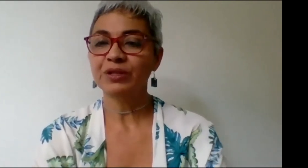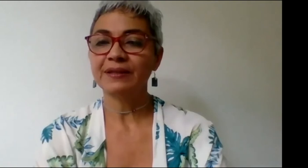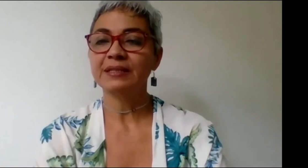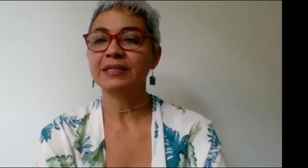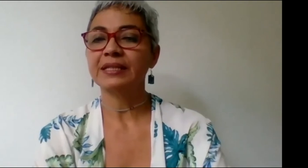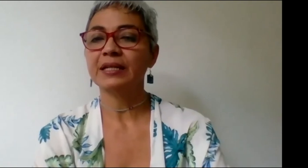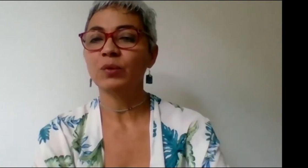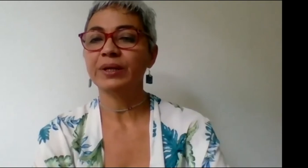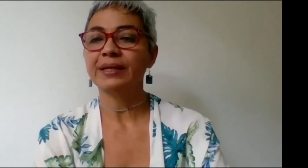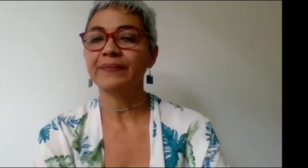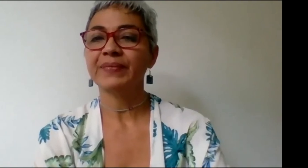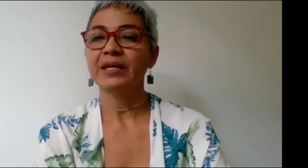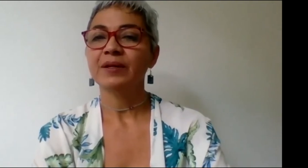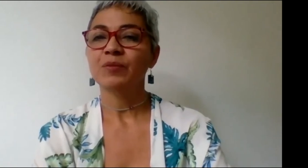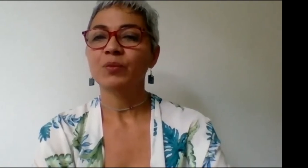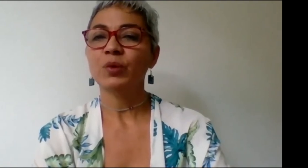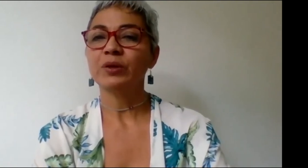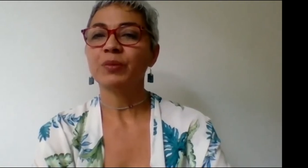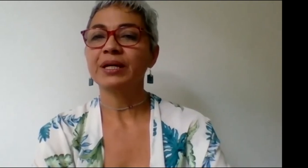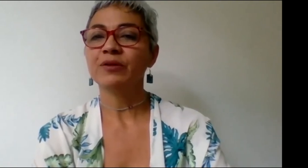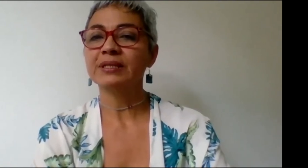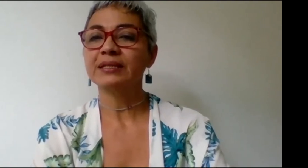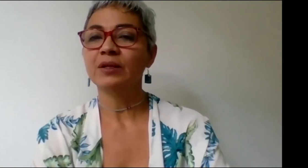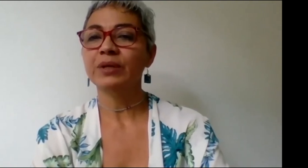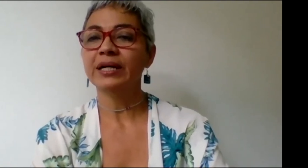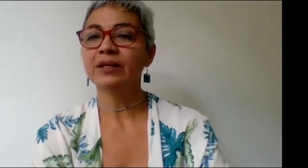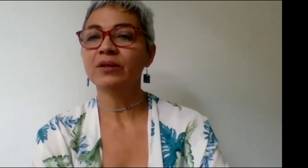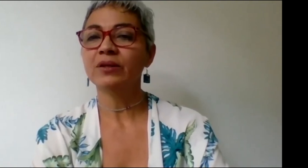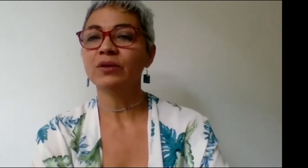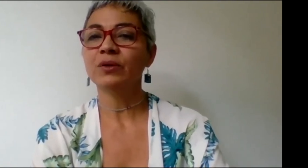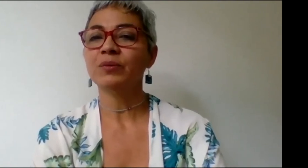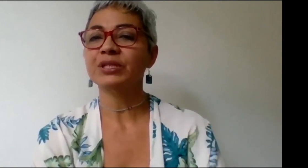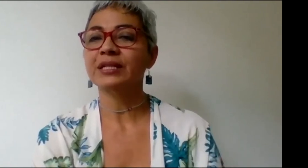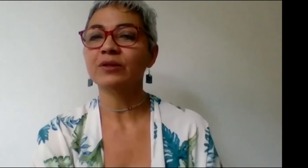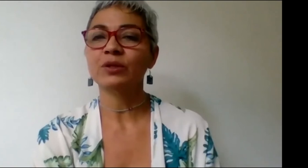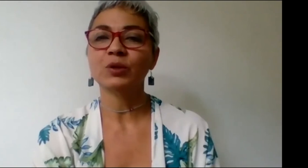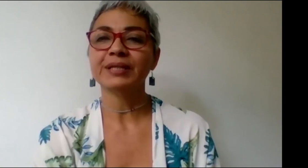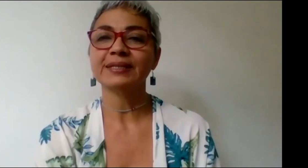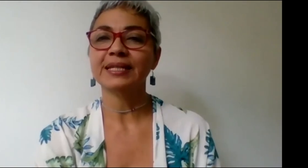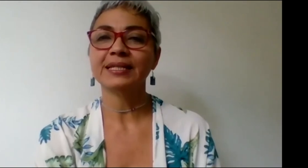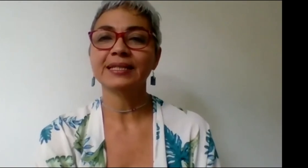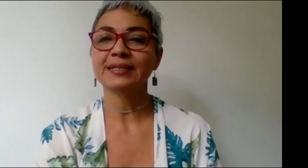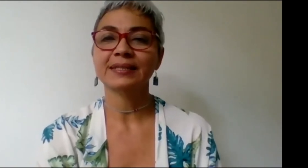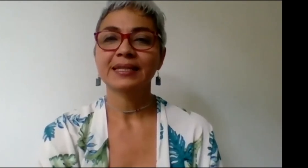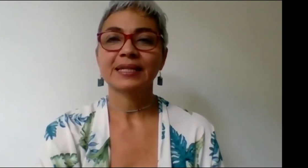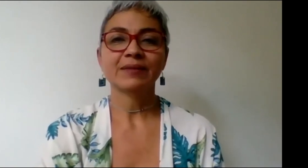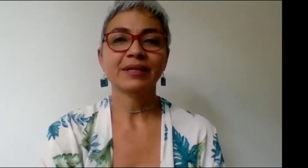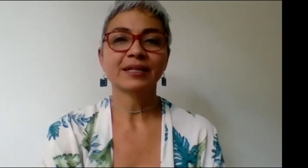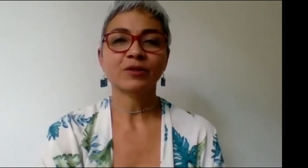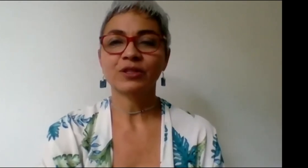tener en cuenta. Bueno, por aquí nos están saludando, mucha gente nos dijo buenas tardes, qué bien, qué rico